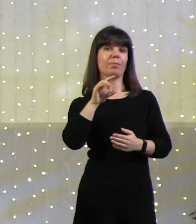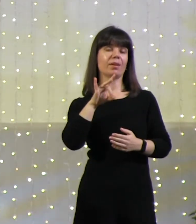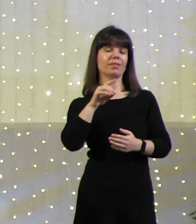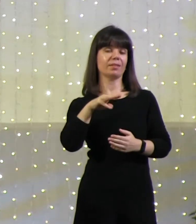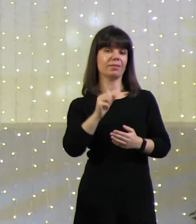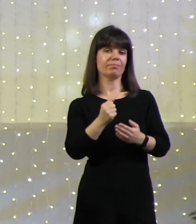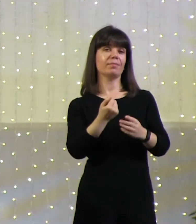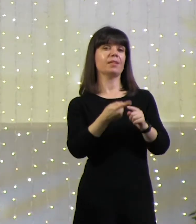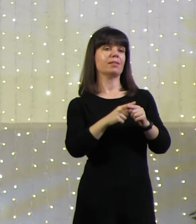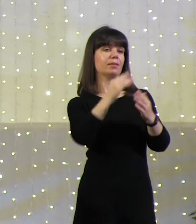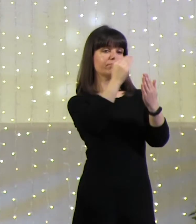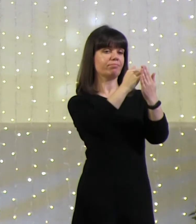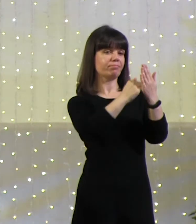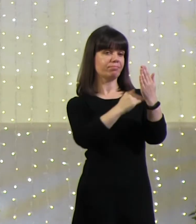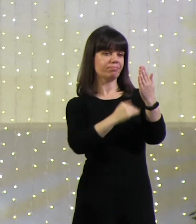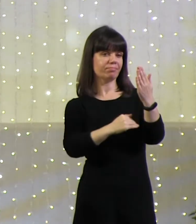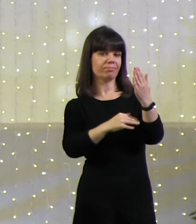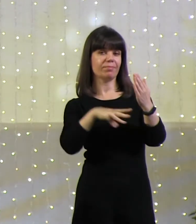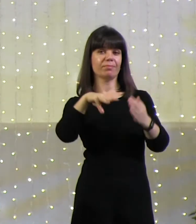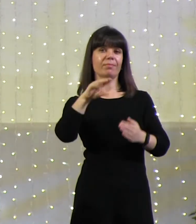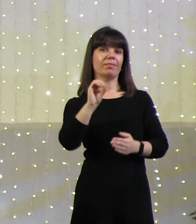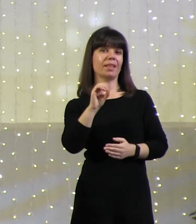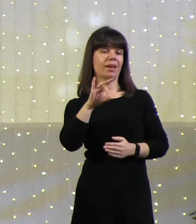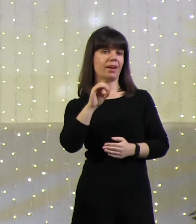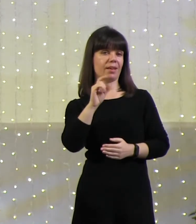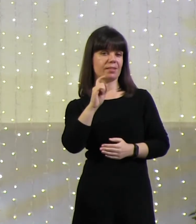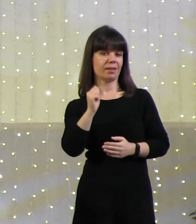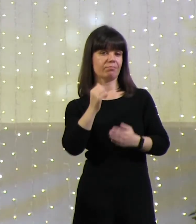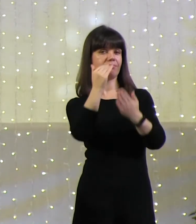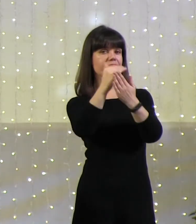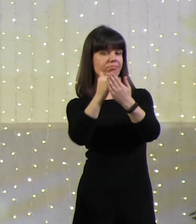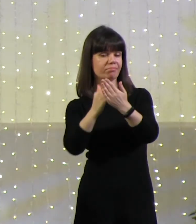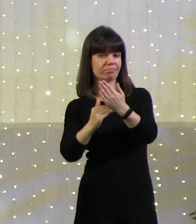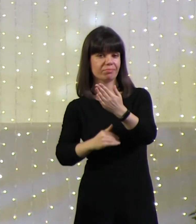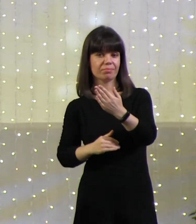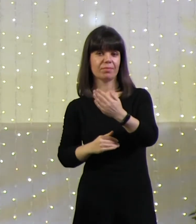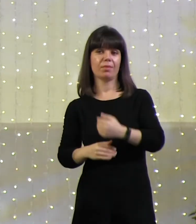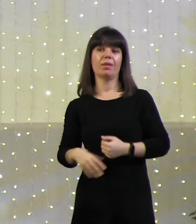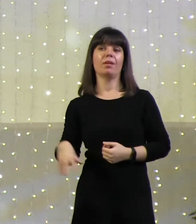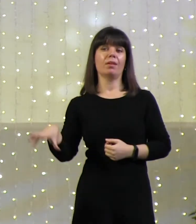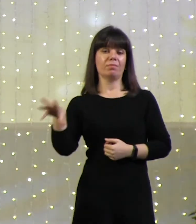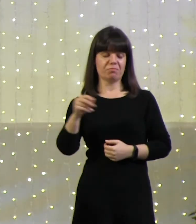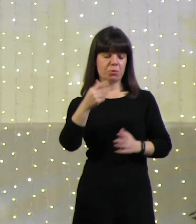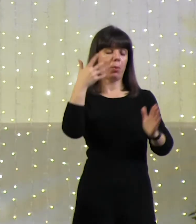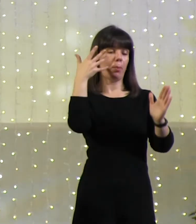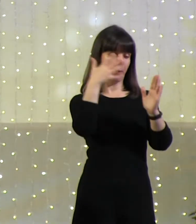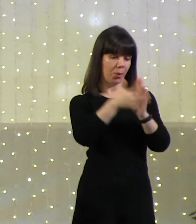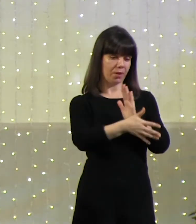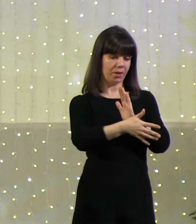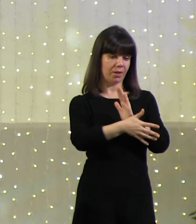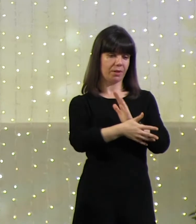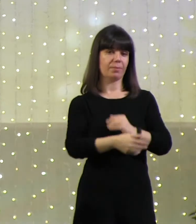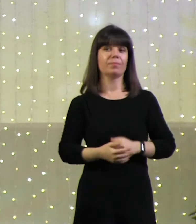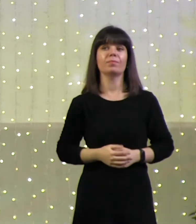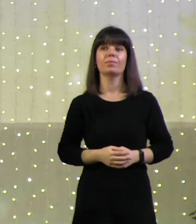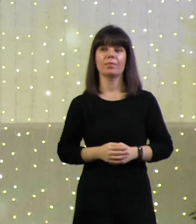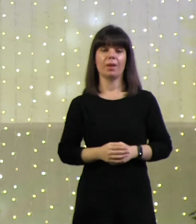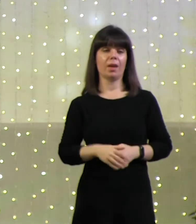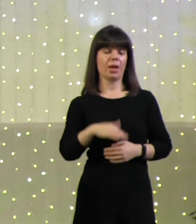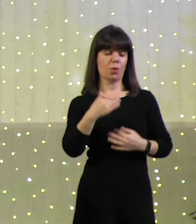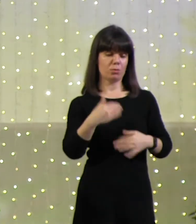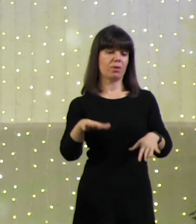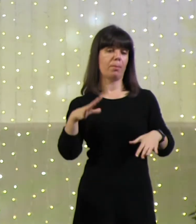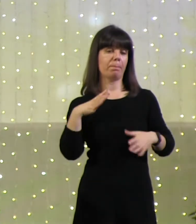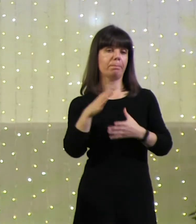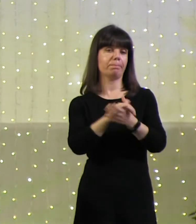Тереза. Я с ними прочитал, они все поняли, мы собирались еще где-то минут 10-15, никто уже